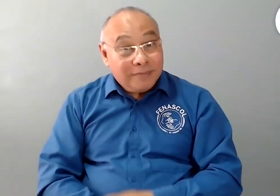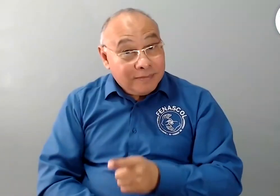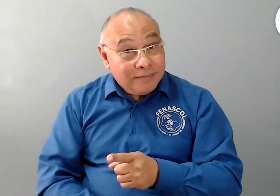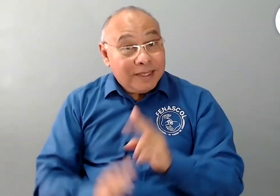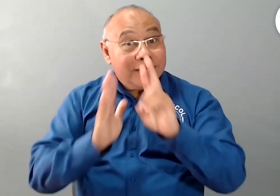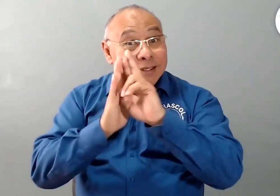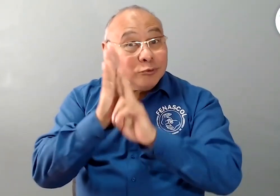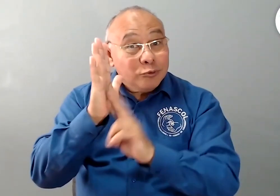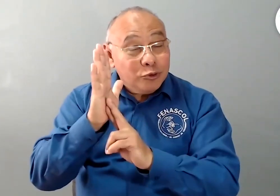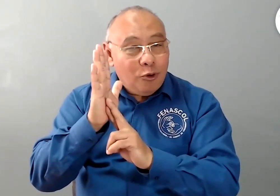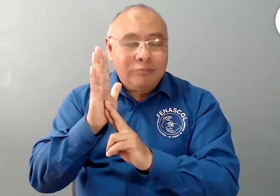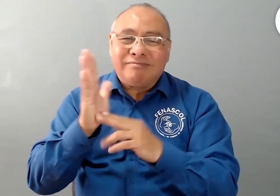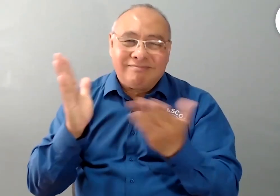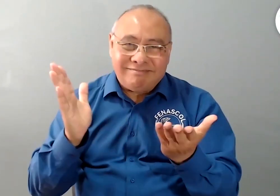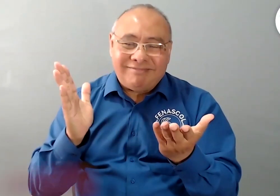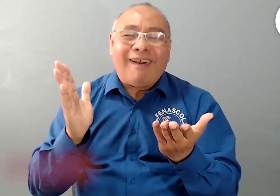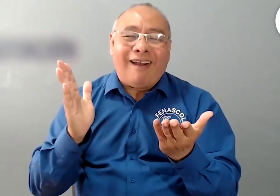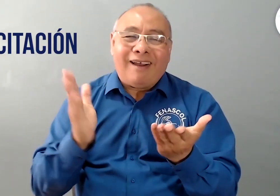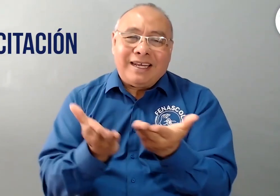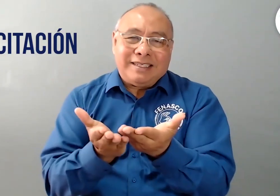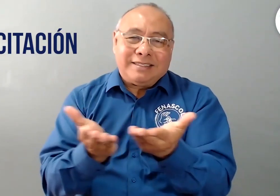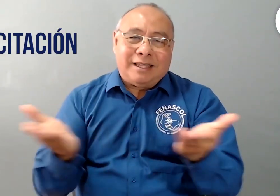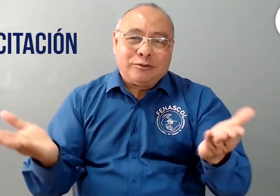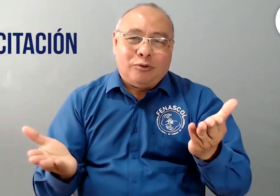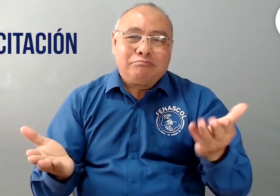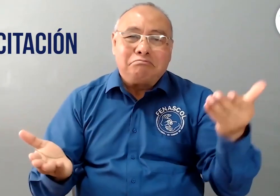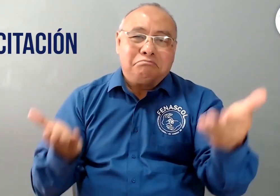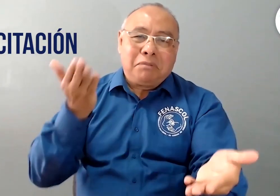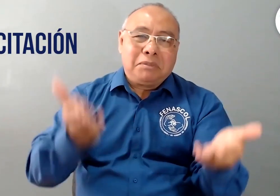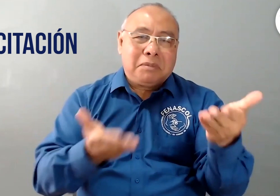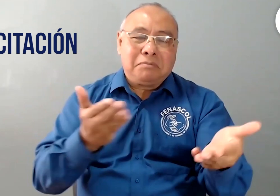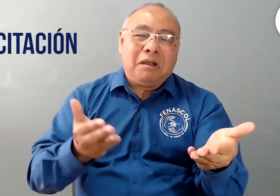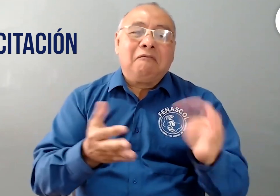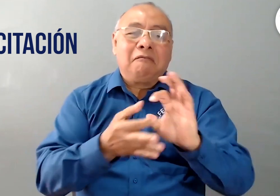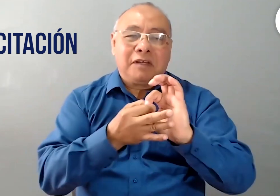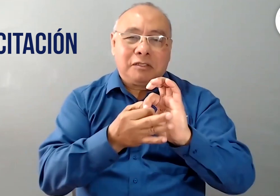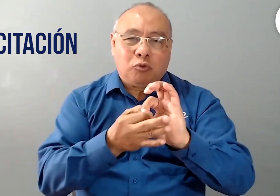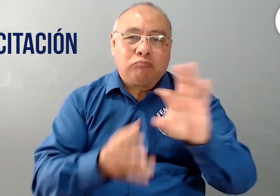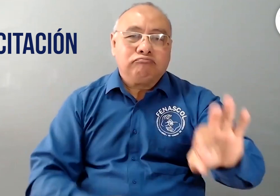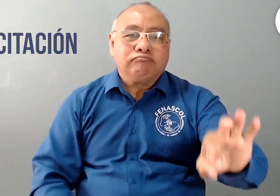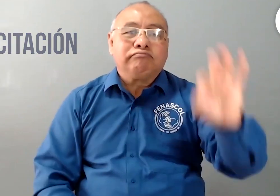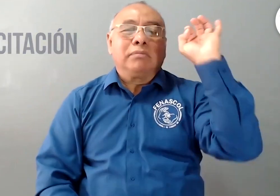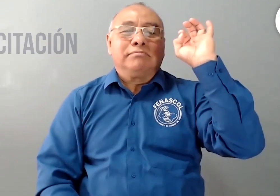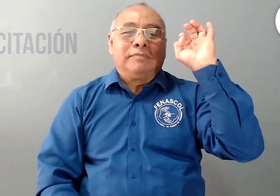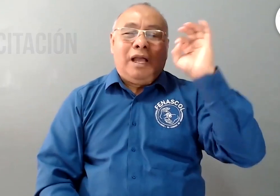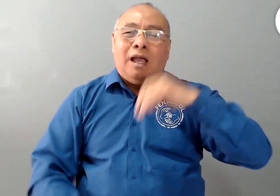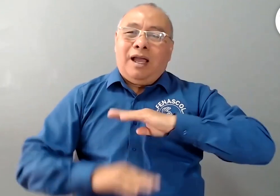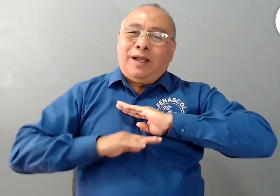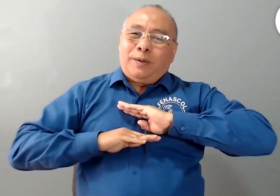Esta resolución muestra que tras la licitación, FENASCOL ha sido seleccionada para continuar con los servicios del Centro